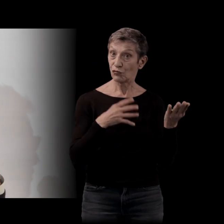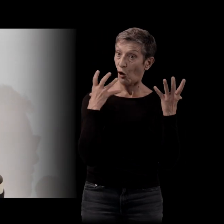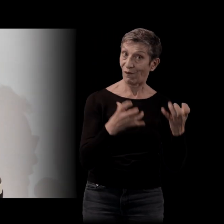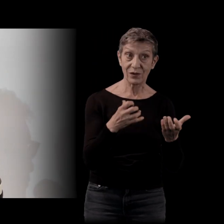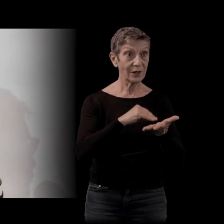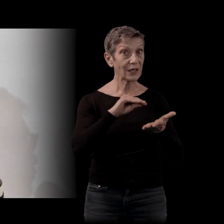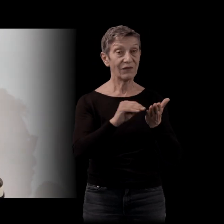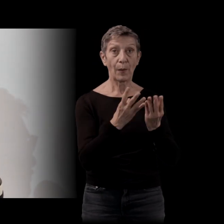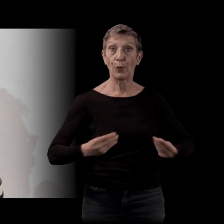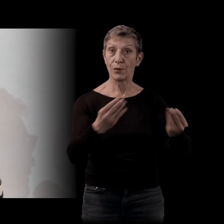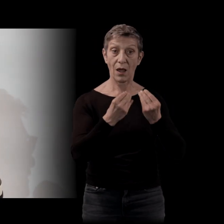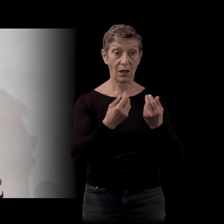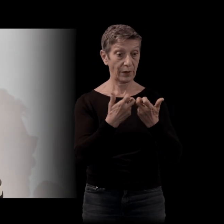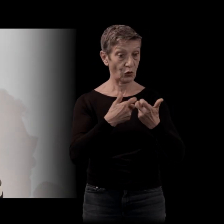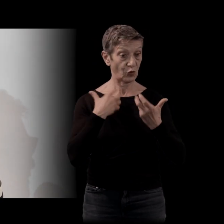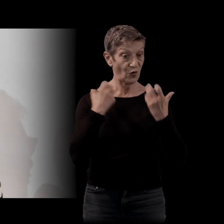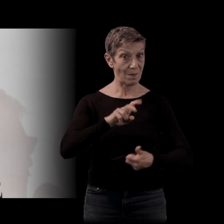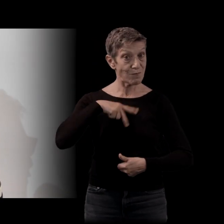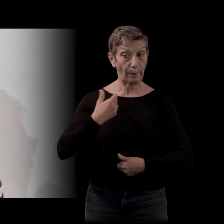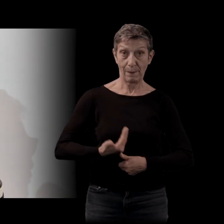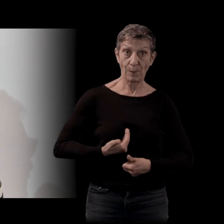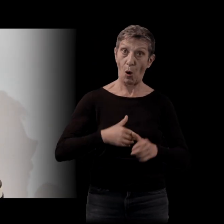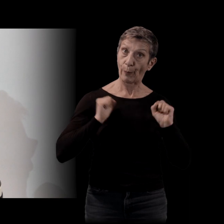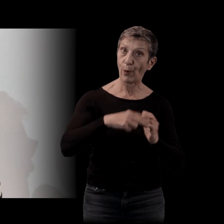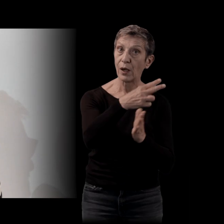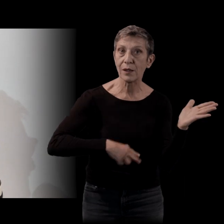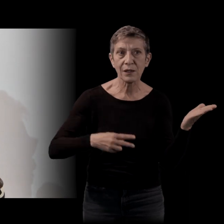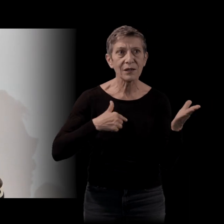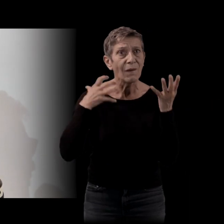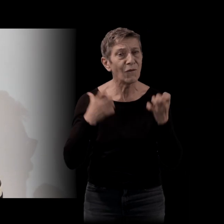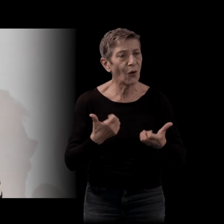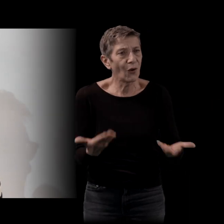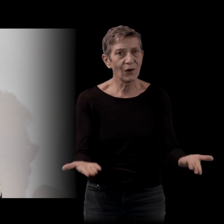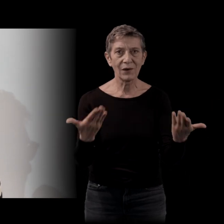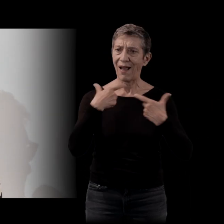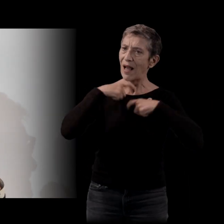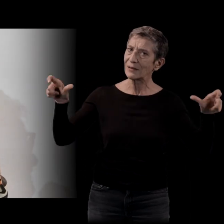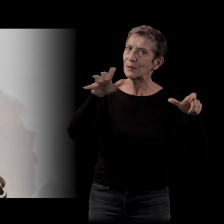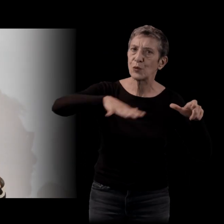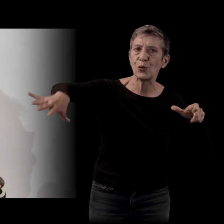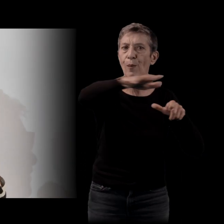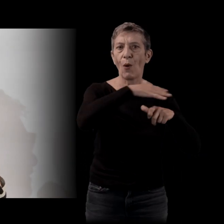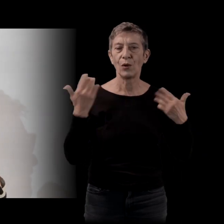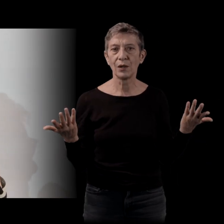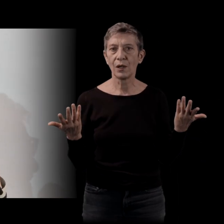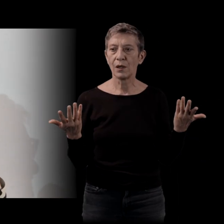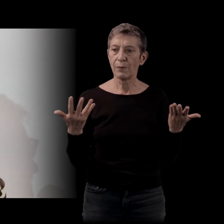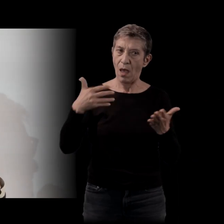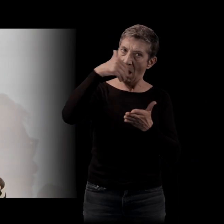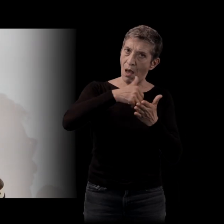me lire. Moi, j'ai toujours voulu faire ça. C'est-à-dire que ce soit accessible à tout le monde, mais que ce soit très exigeant, mais accessible à tous